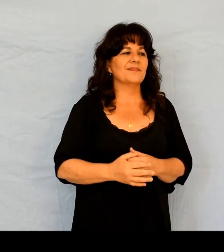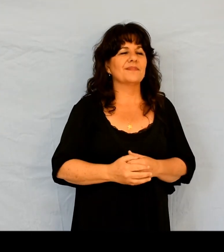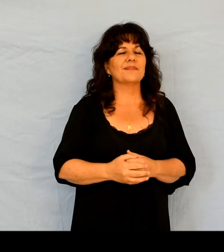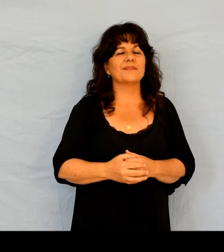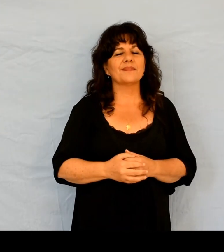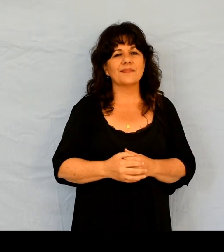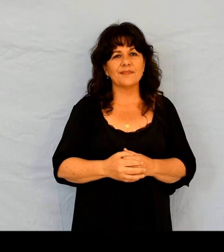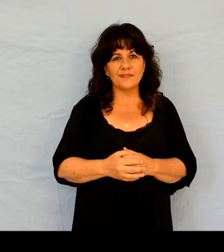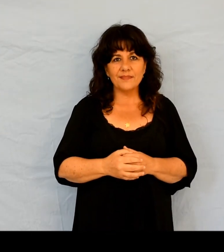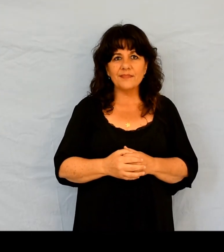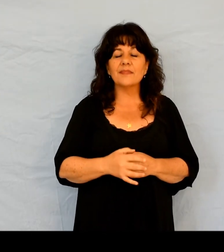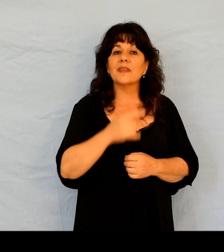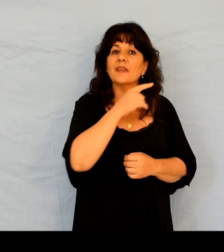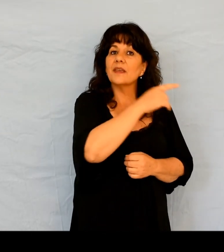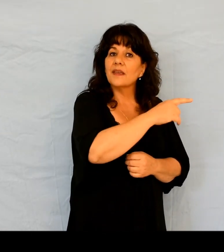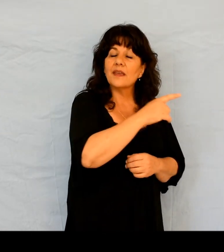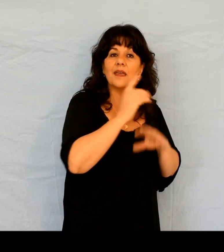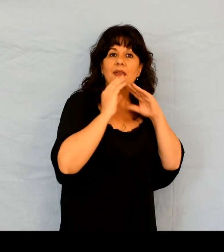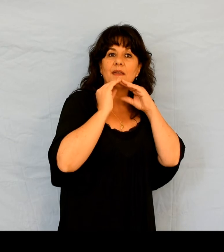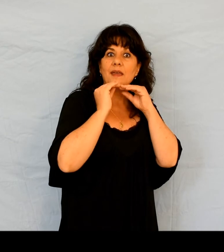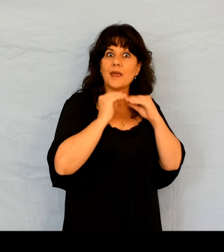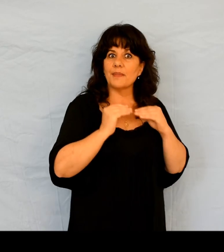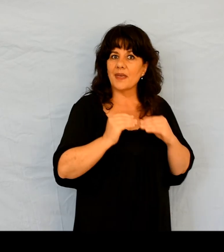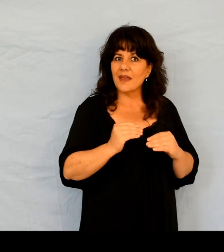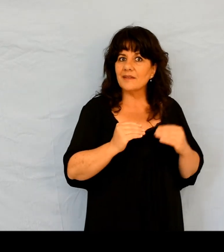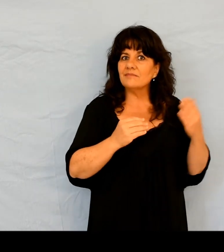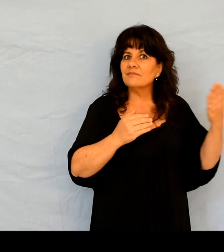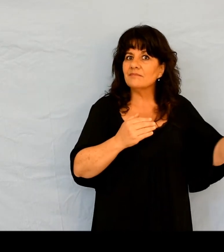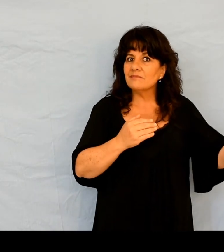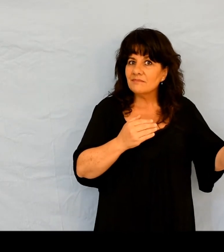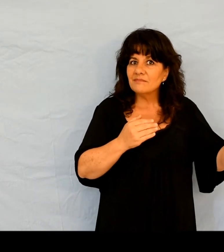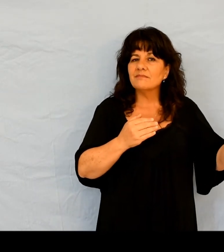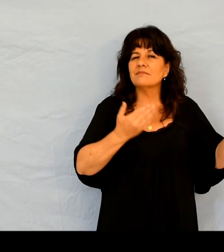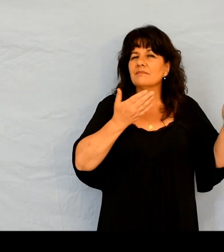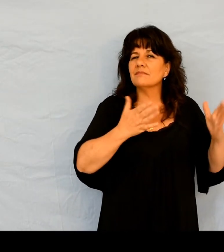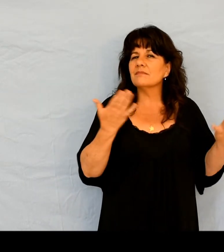Et Abraham lui donna le dixième de tout ce qu'il m'avait pris.